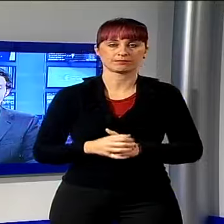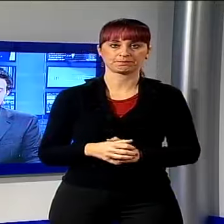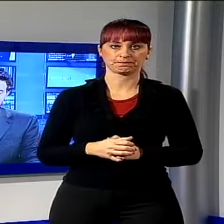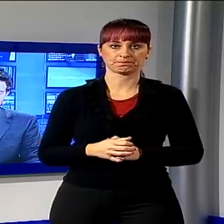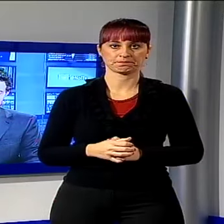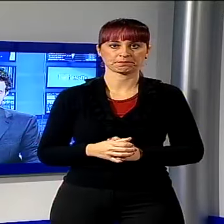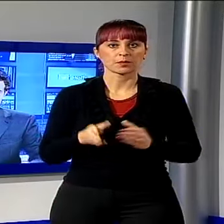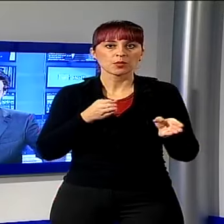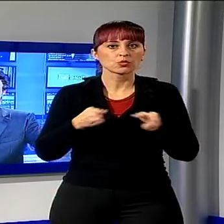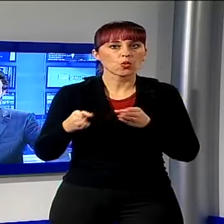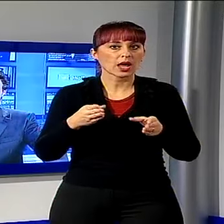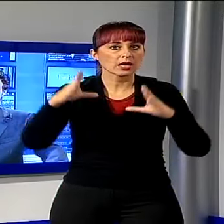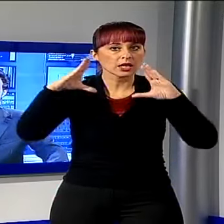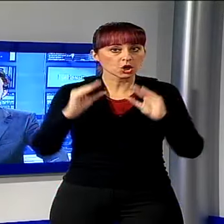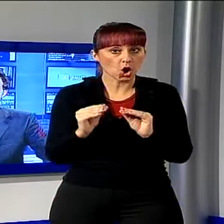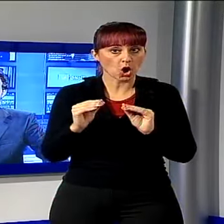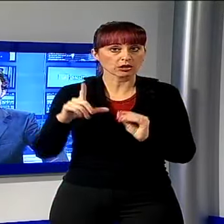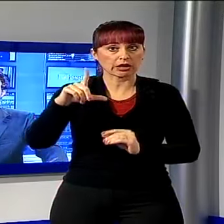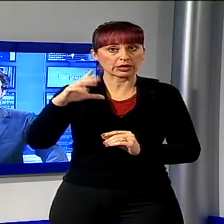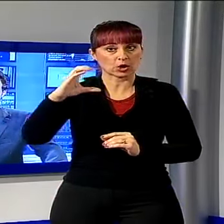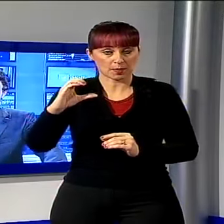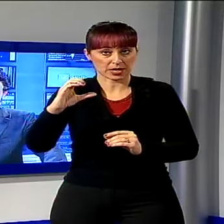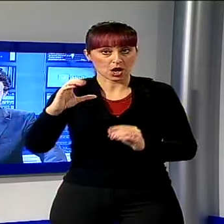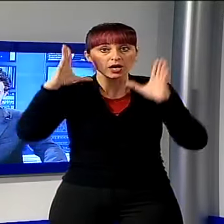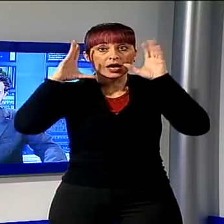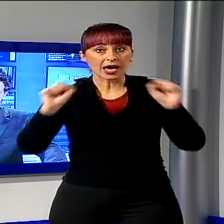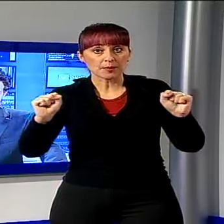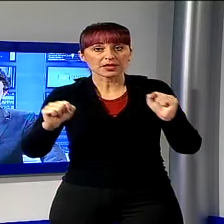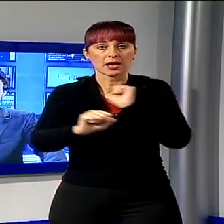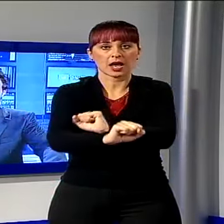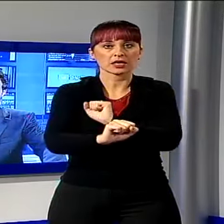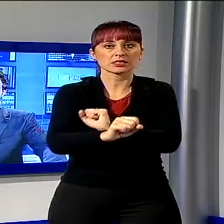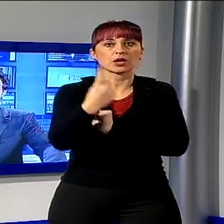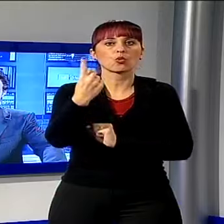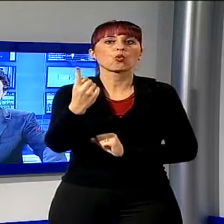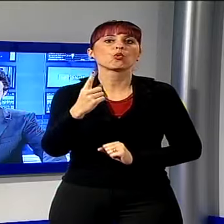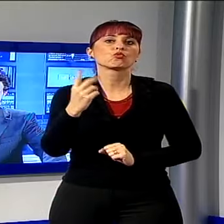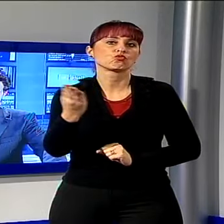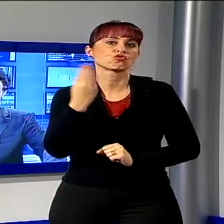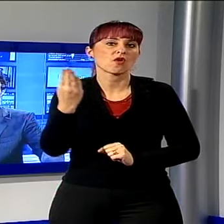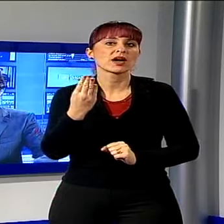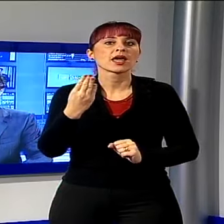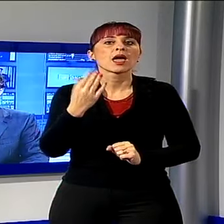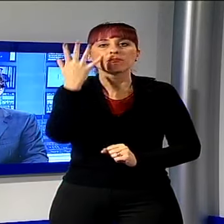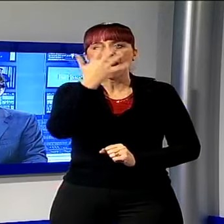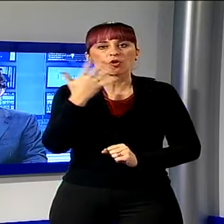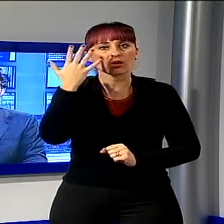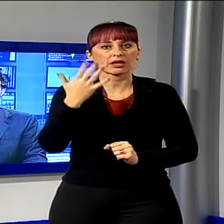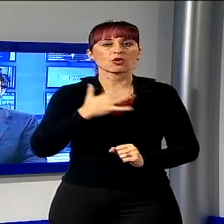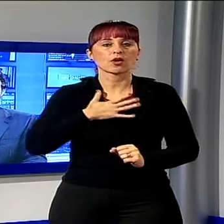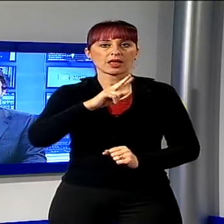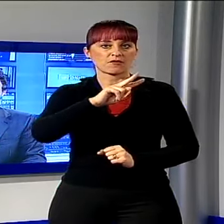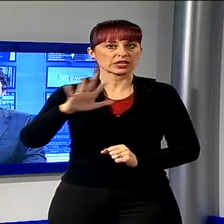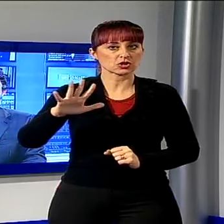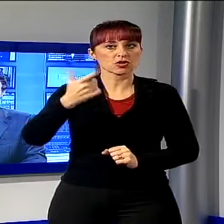Durante la nottata, l'idro di Camaiore e i carabinieri hanno arrestato un giovane cittadino marocchino di 25 anni per